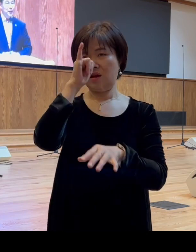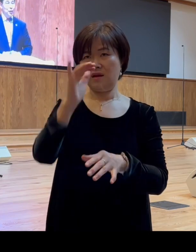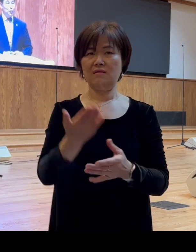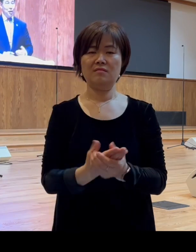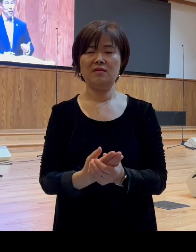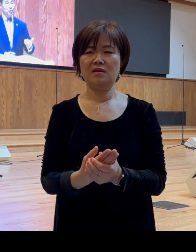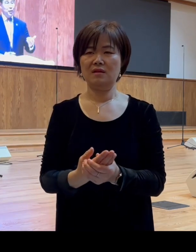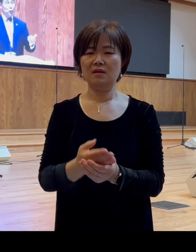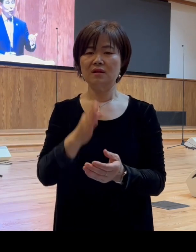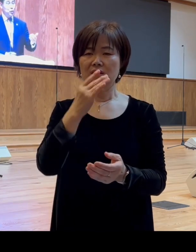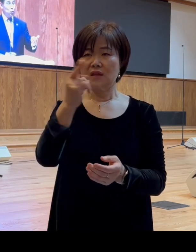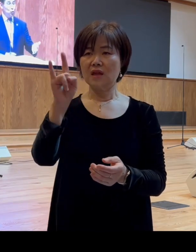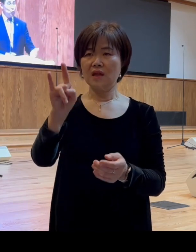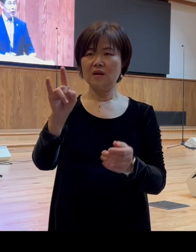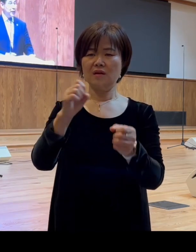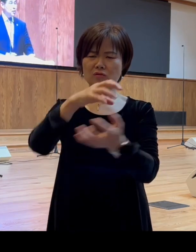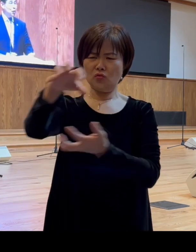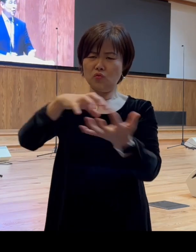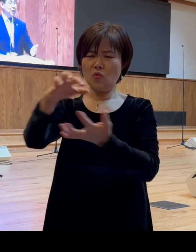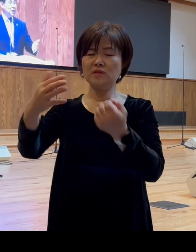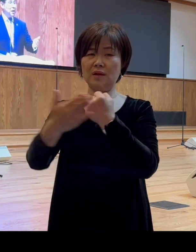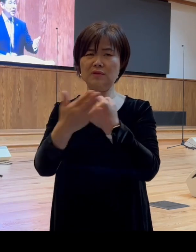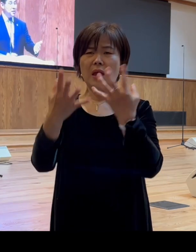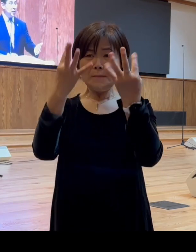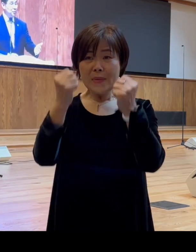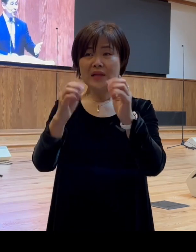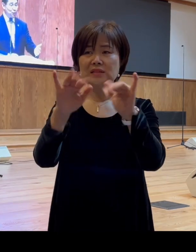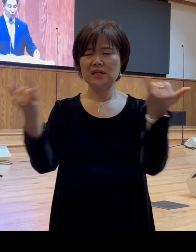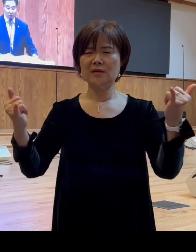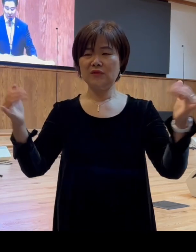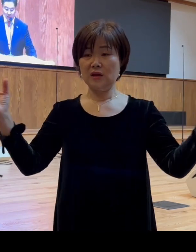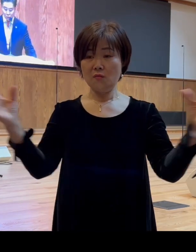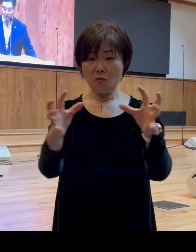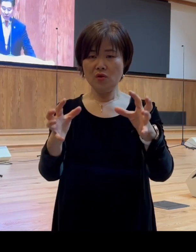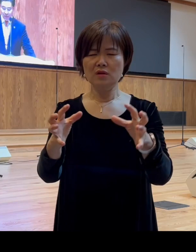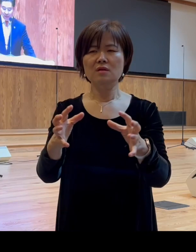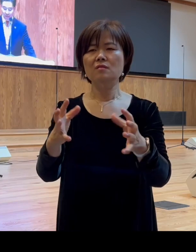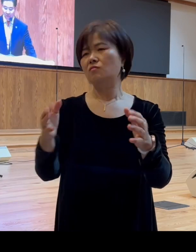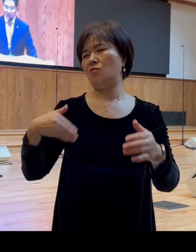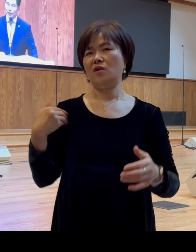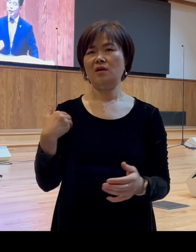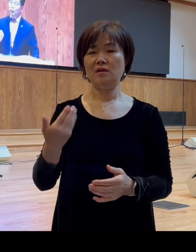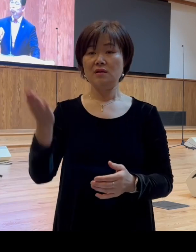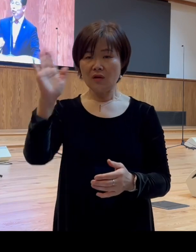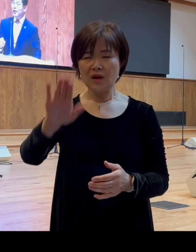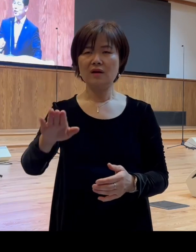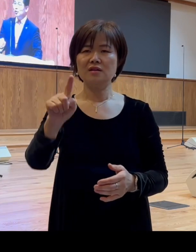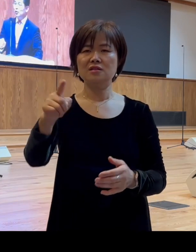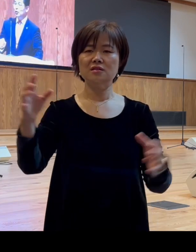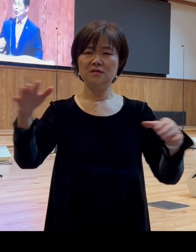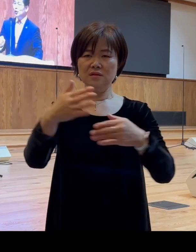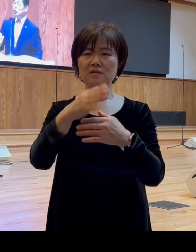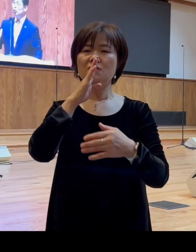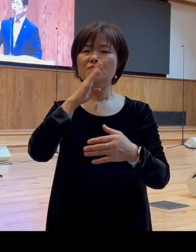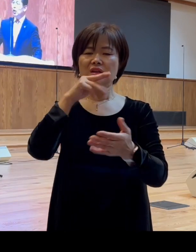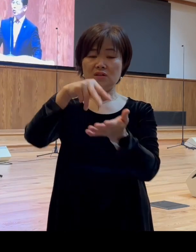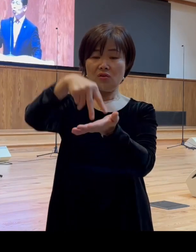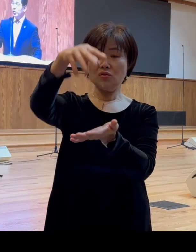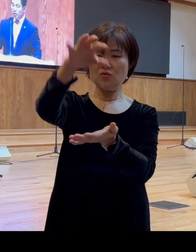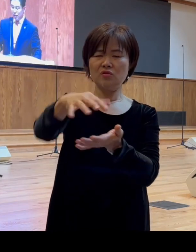데메드리오의 소동으로 인해서 얼마나 많은 사람들이 모였는지 알 수 없지만 그 무대에서 누군가 소리를 지르고